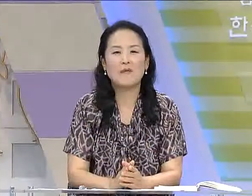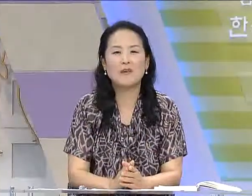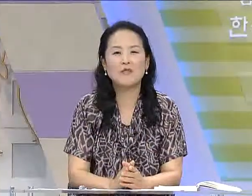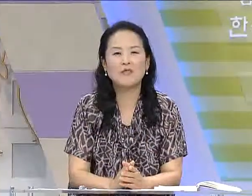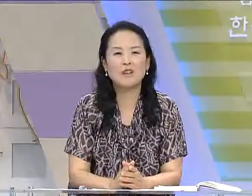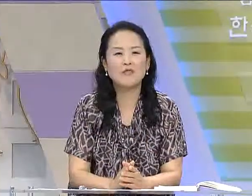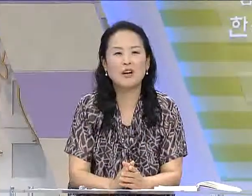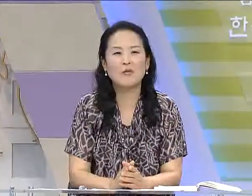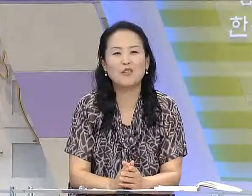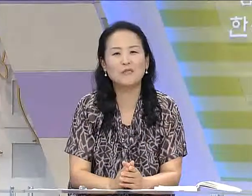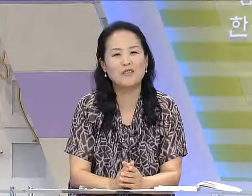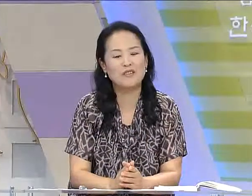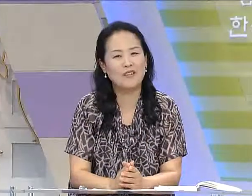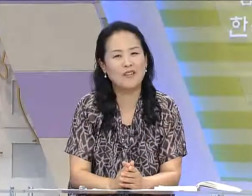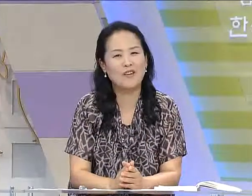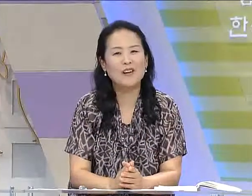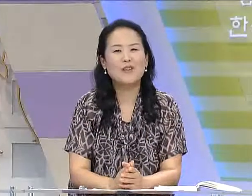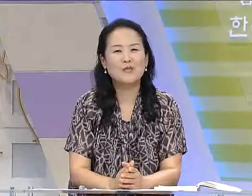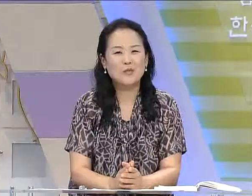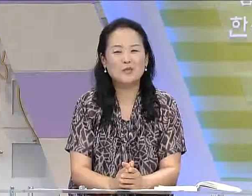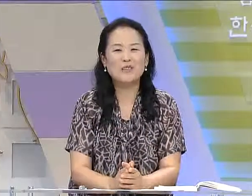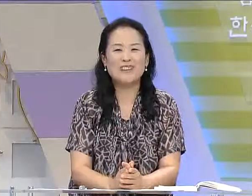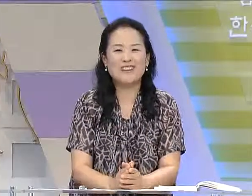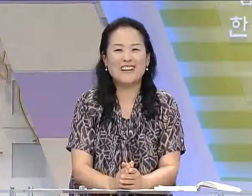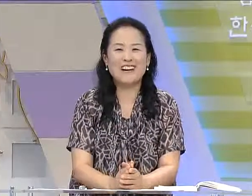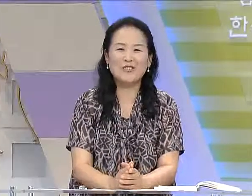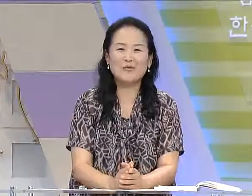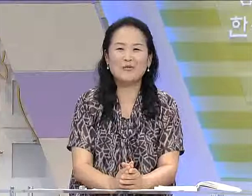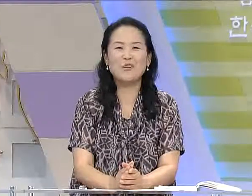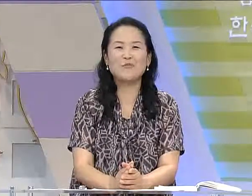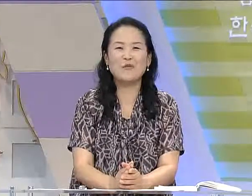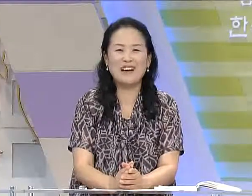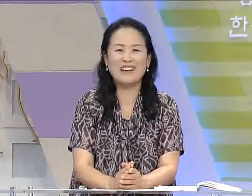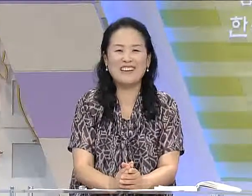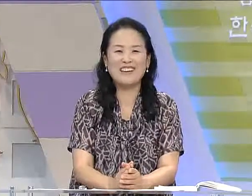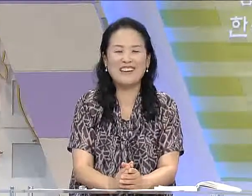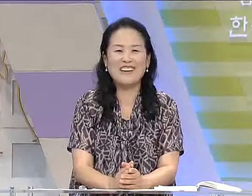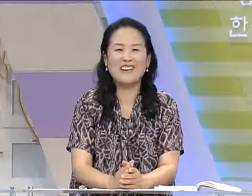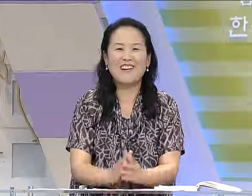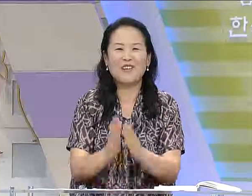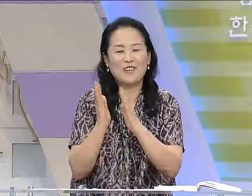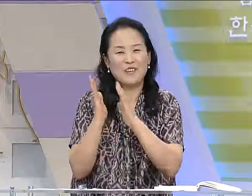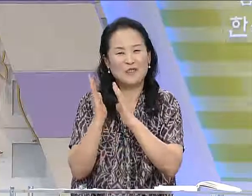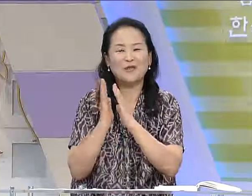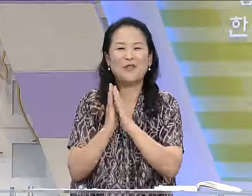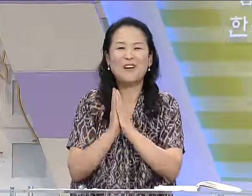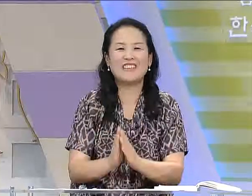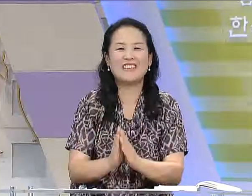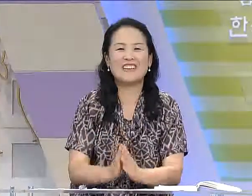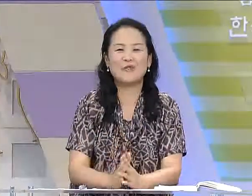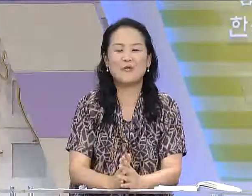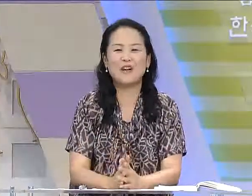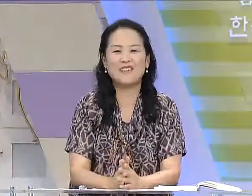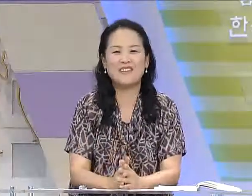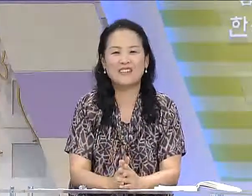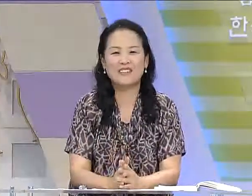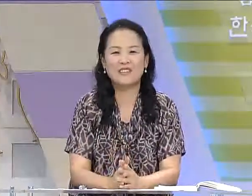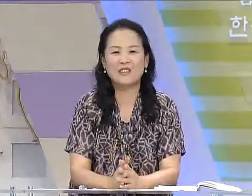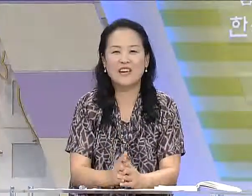아마 여러분들 이 수와 보시면서 조금은 수형 모양이 욕설과 같지 않나 해서 오해하실 것 같은데요. 자,